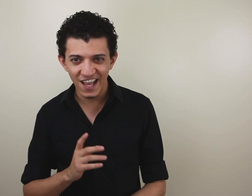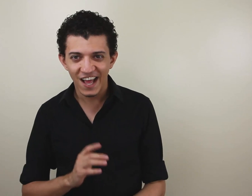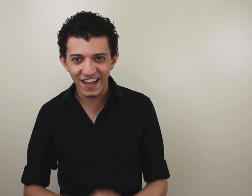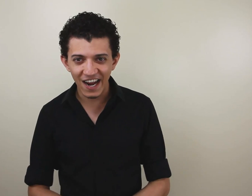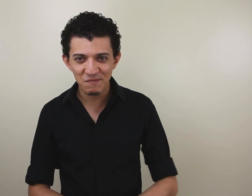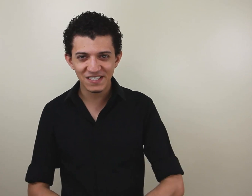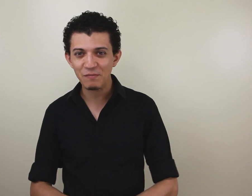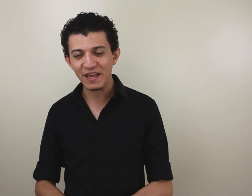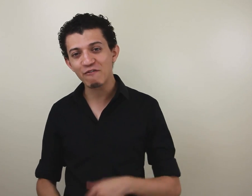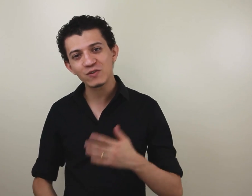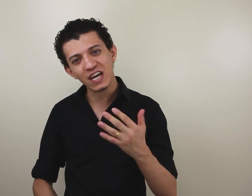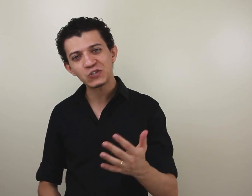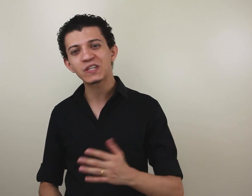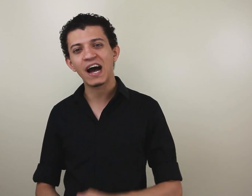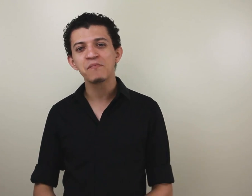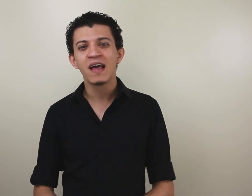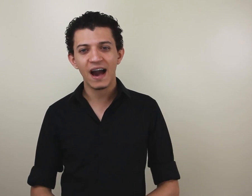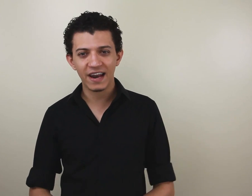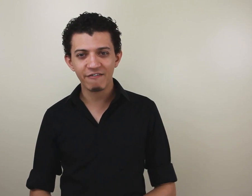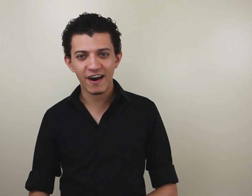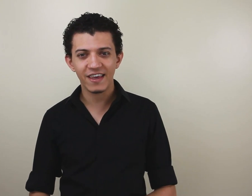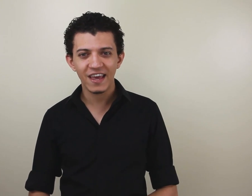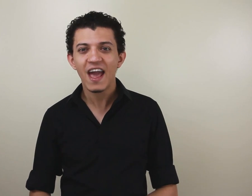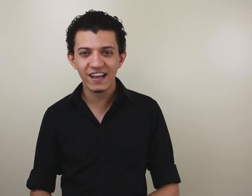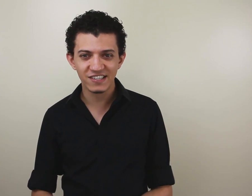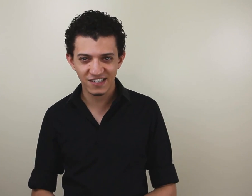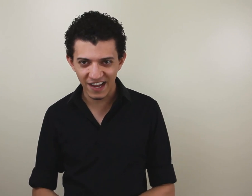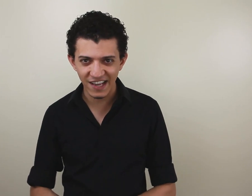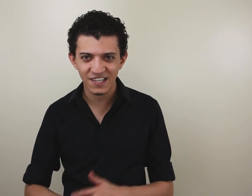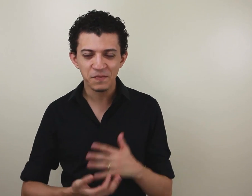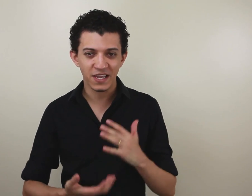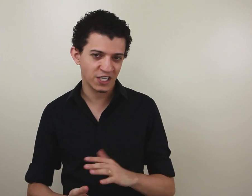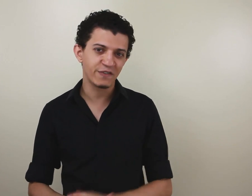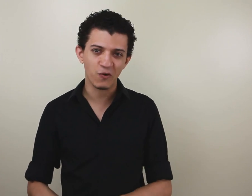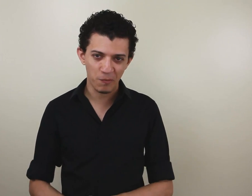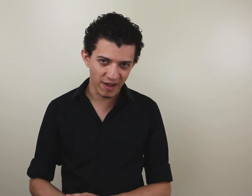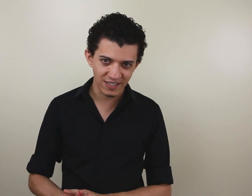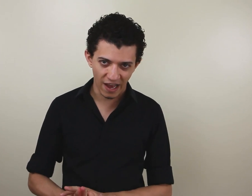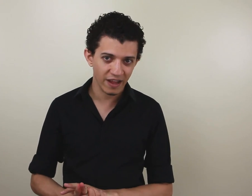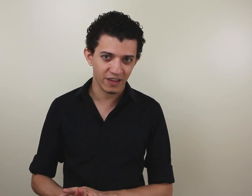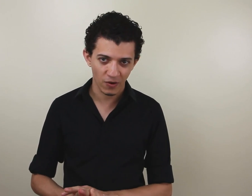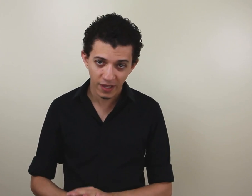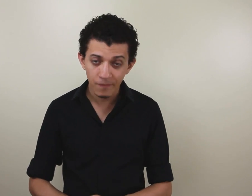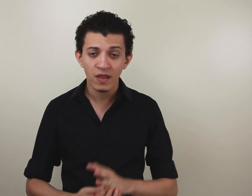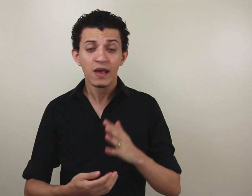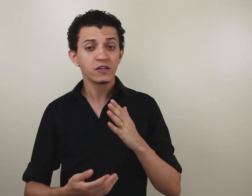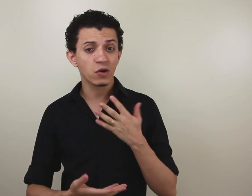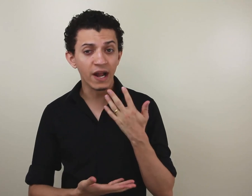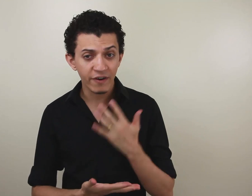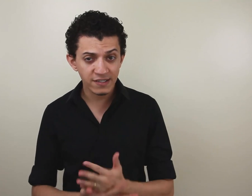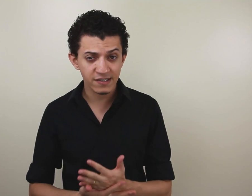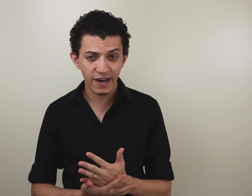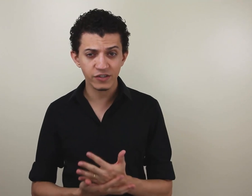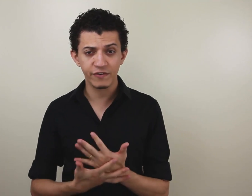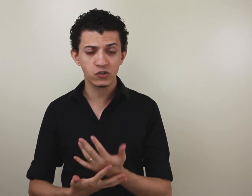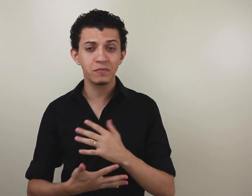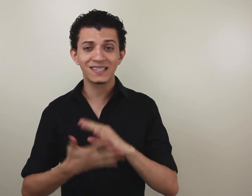da Libras também, que vão te ajudar a gravar aí esses sinais que a gente vai compartilhar aqui, ok? Estou gravando essa série de vídeos sobre